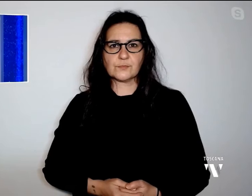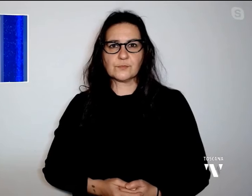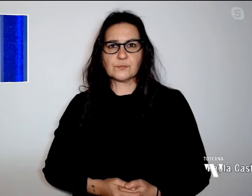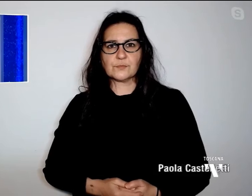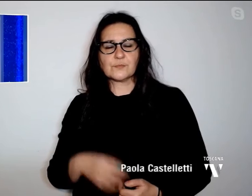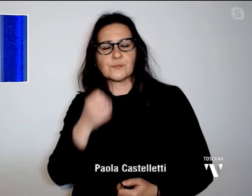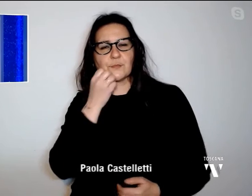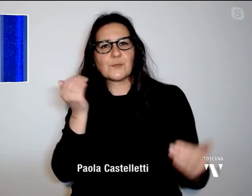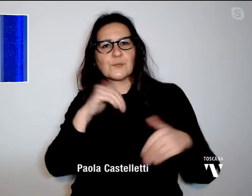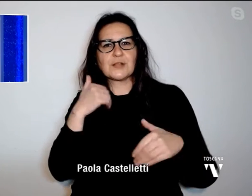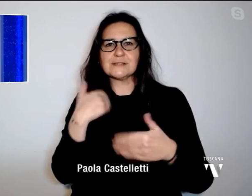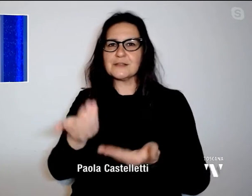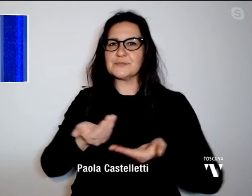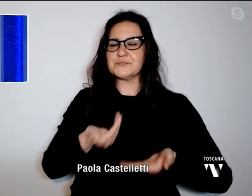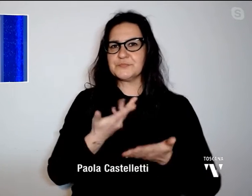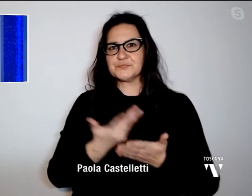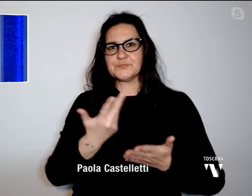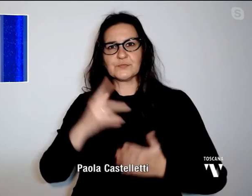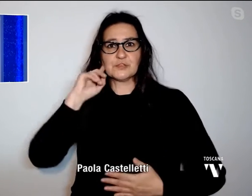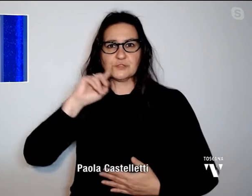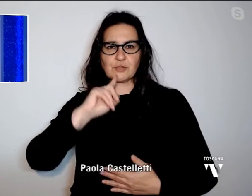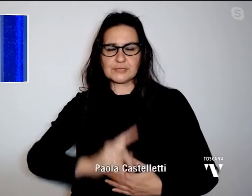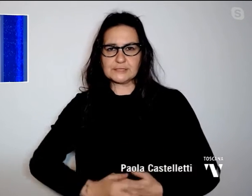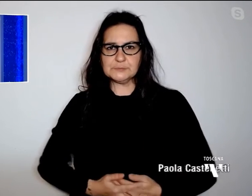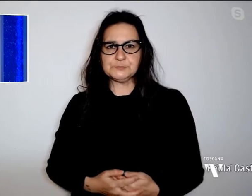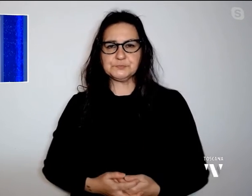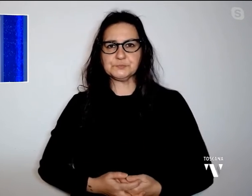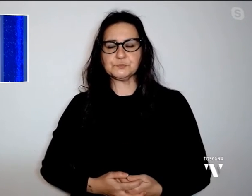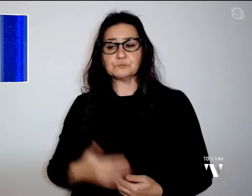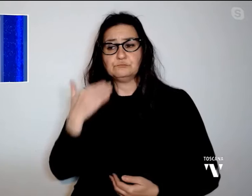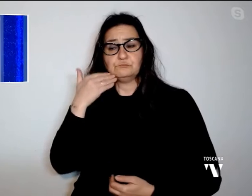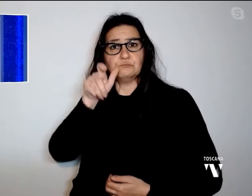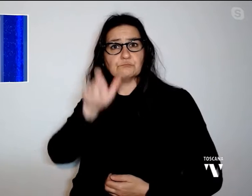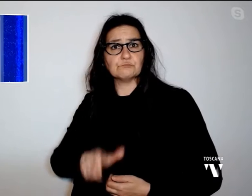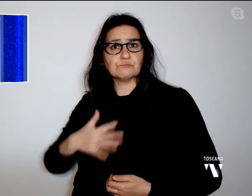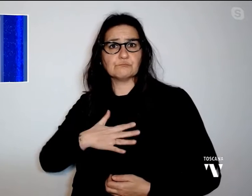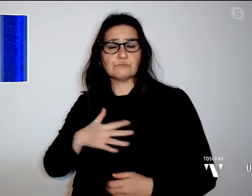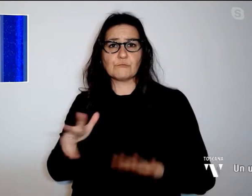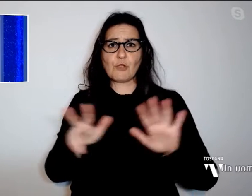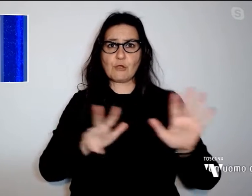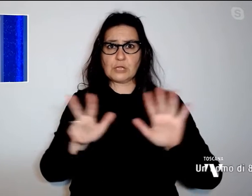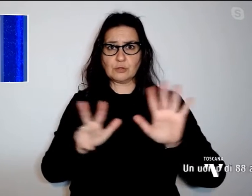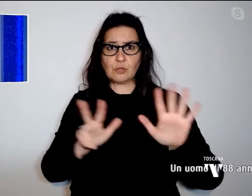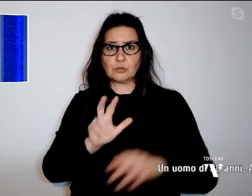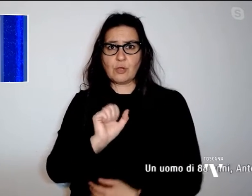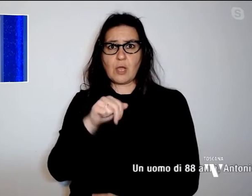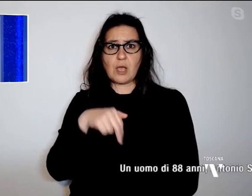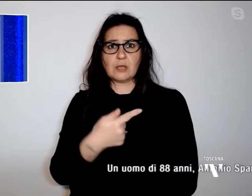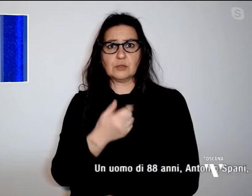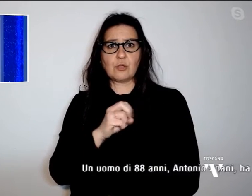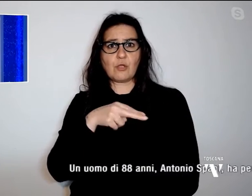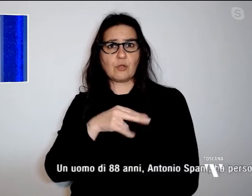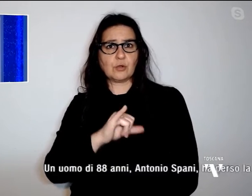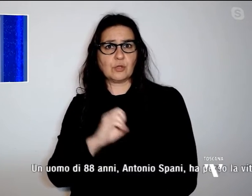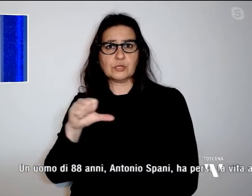Buonasera, ben trovati al Tg Persordi. Un uomo di 88 anni, Antonio Spani, ha perso la